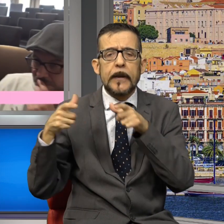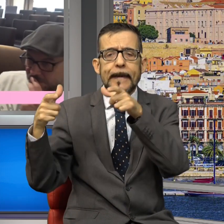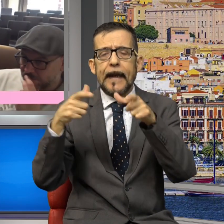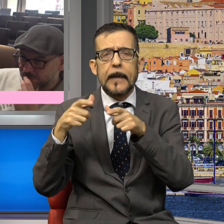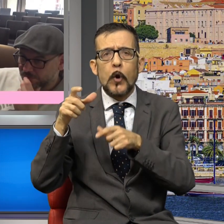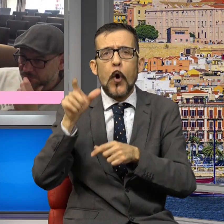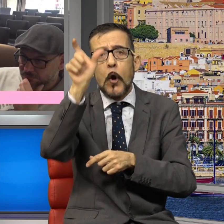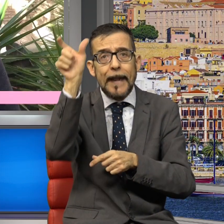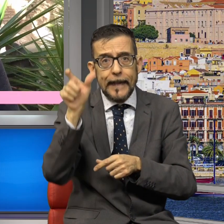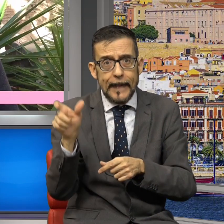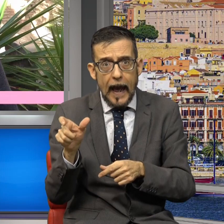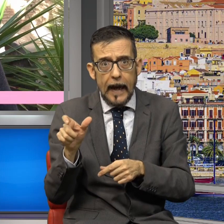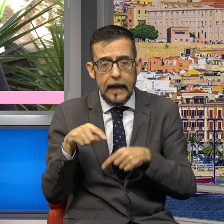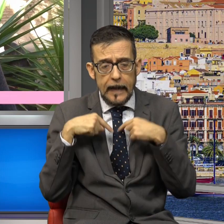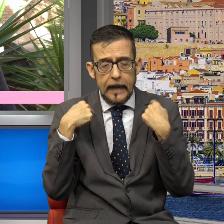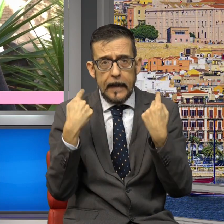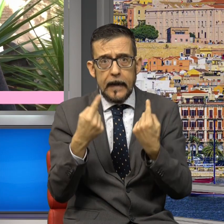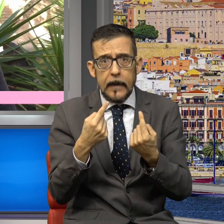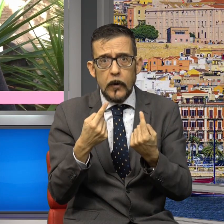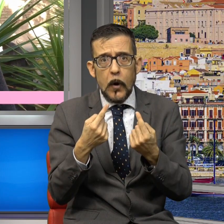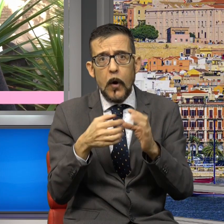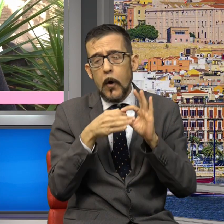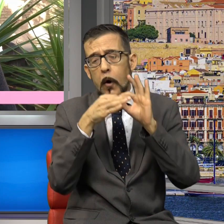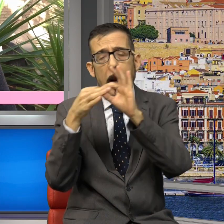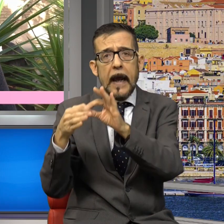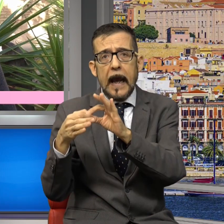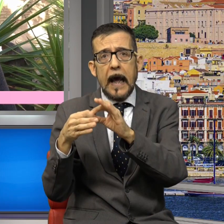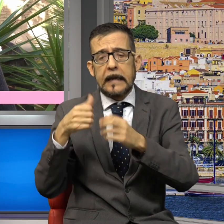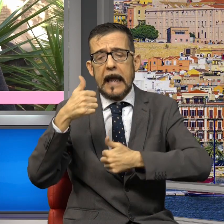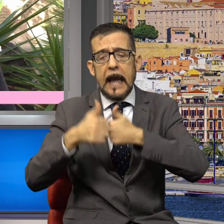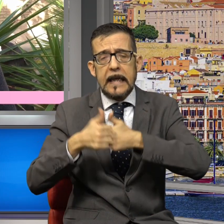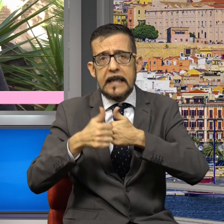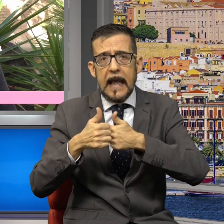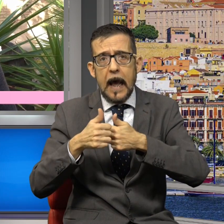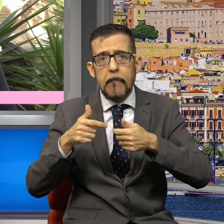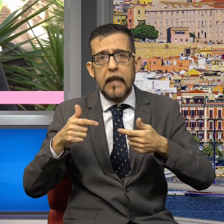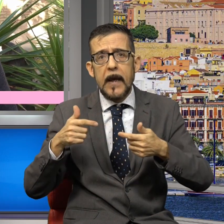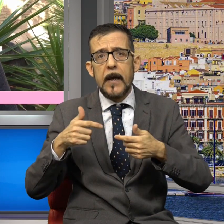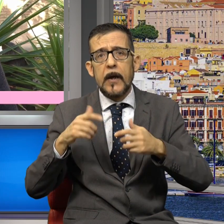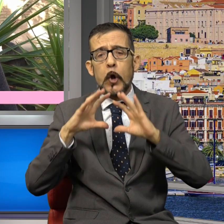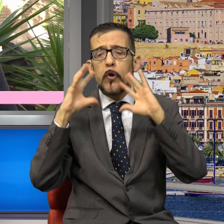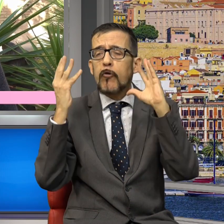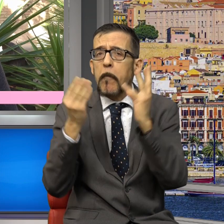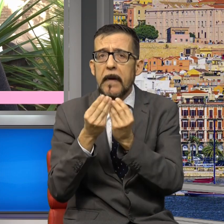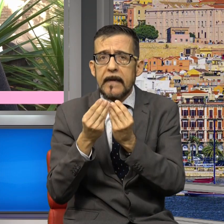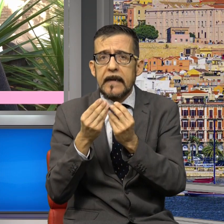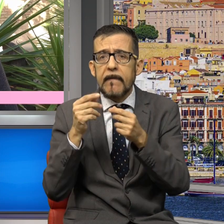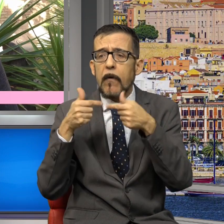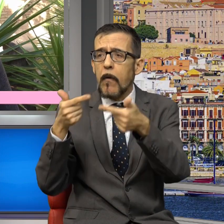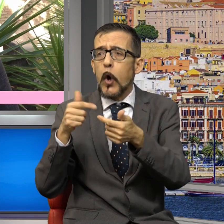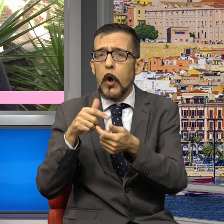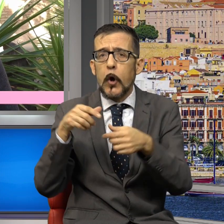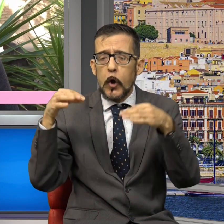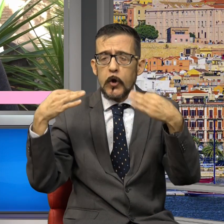contestualmente all'esame generale produrre anche quella certificazione per la